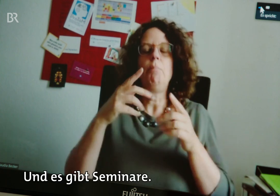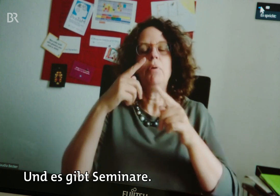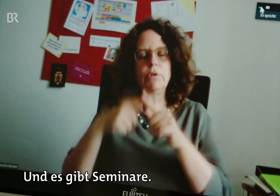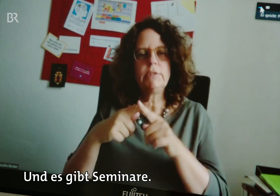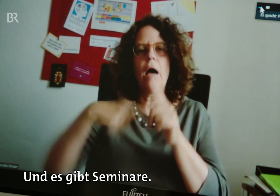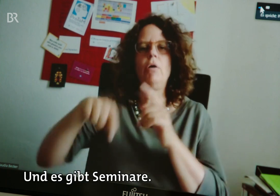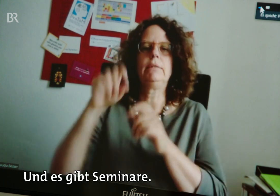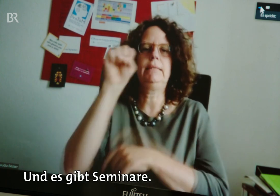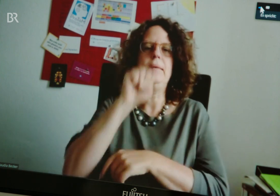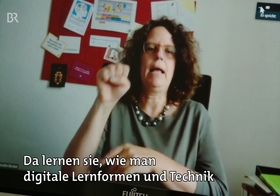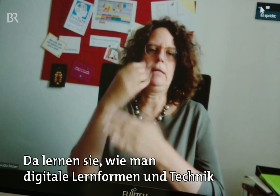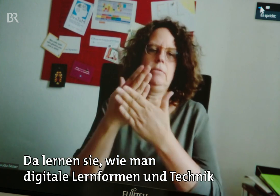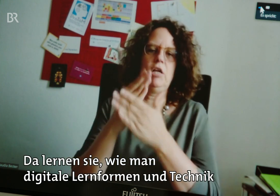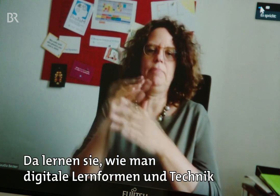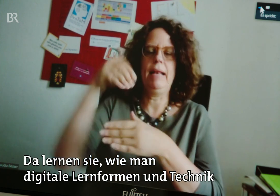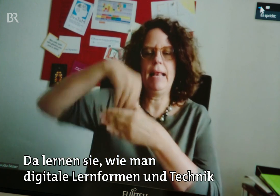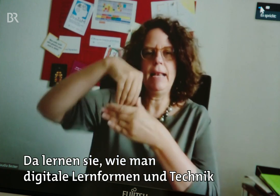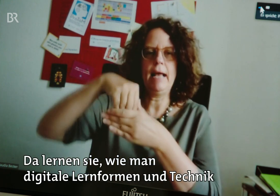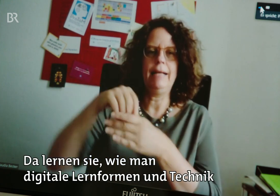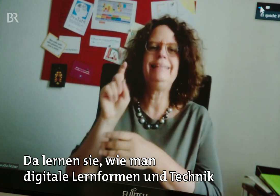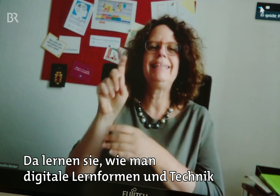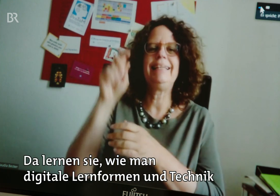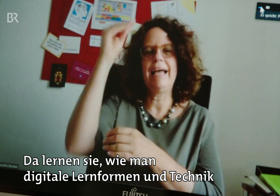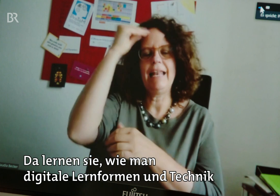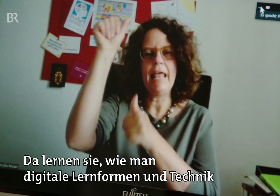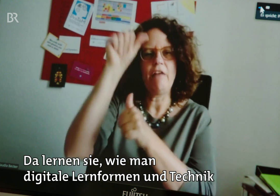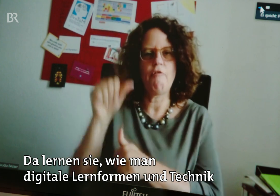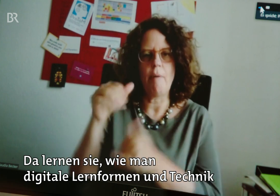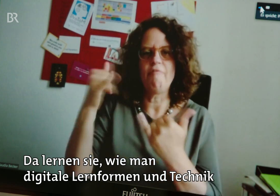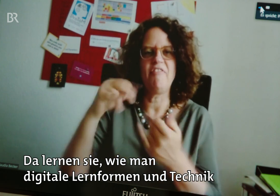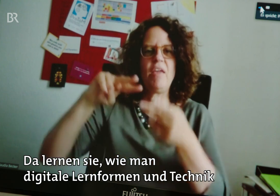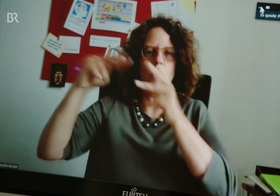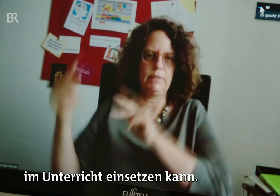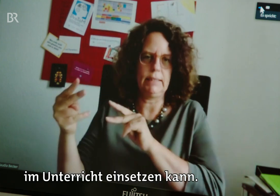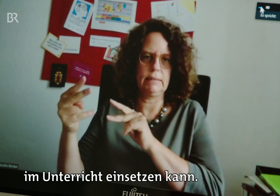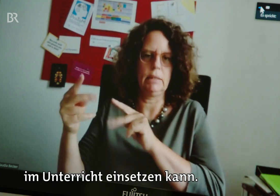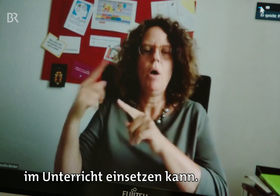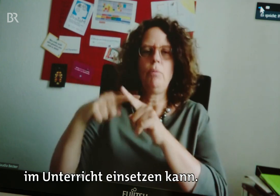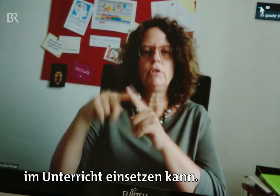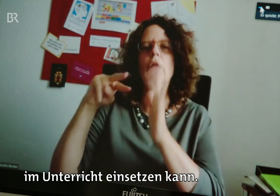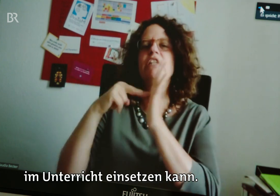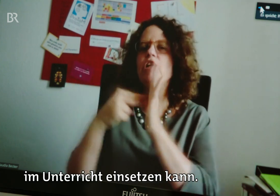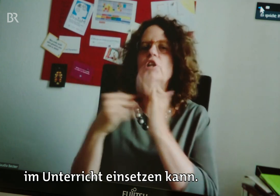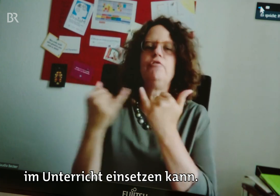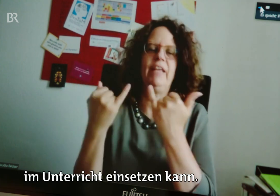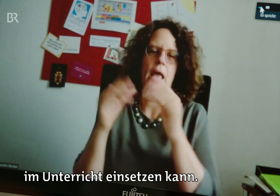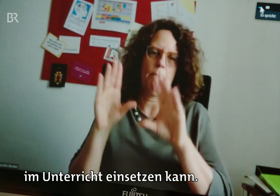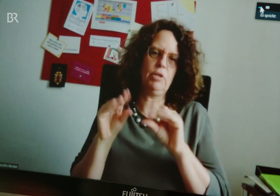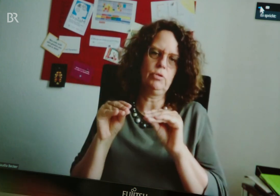Und es gibt auch Seminare, da lernen sie, wie man digitale Lernformen und Technik im Unterricht einsetzen kann.